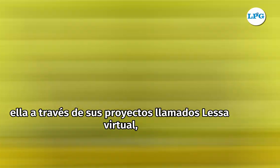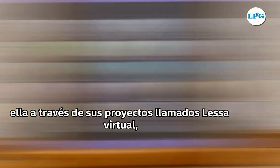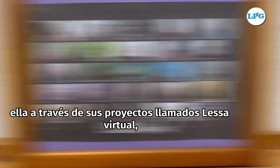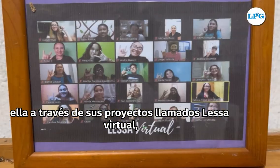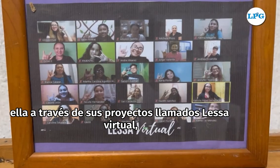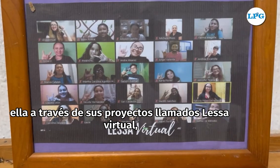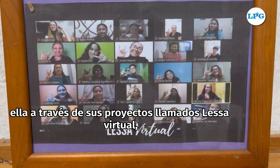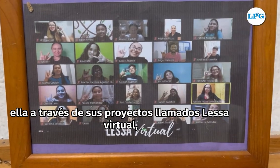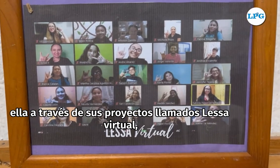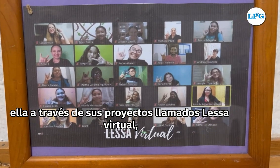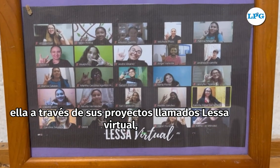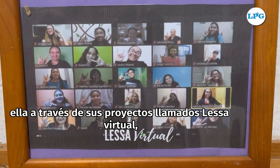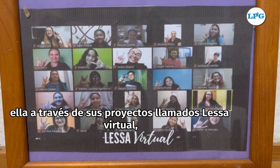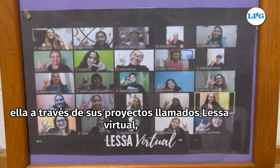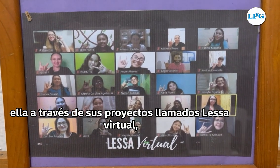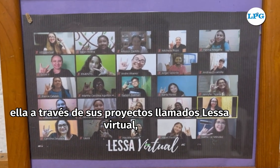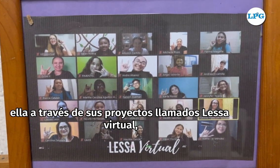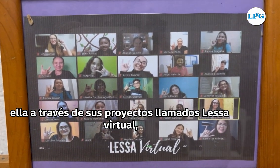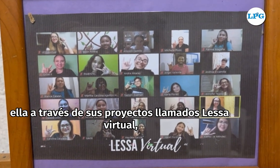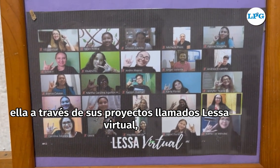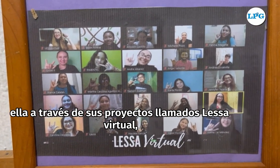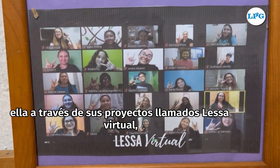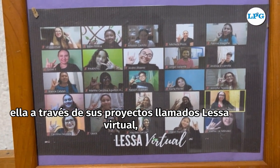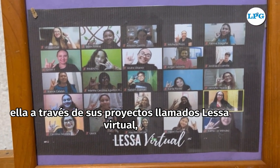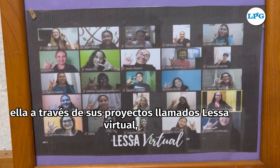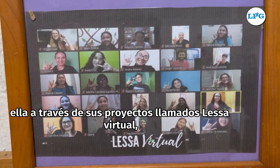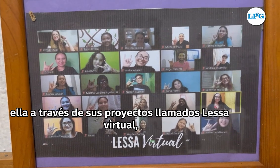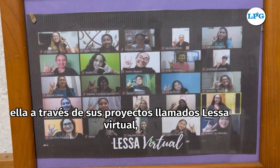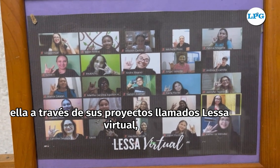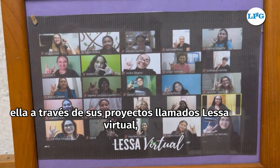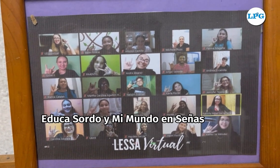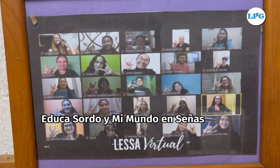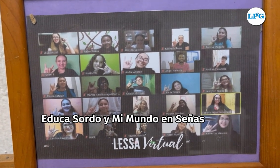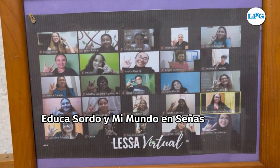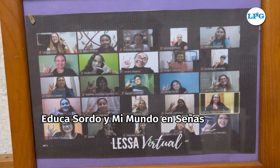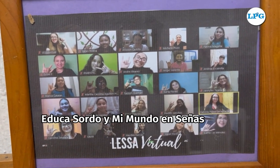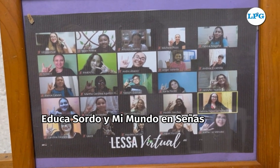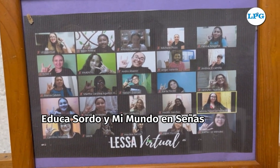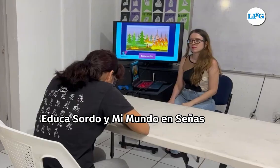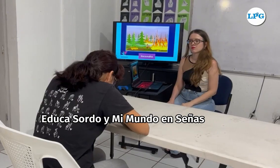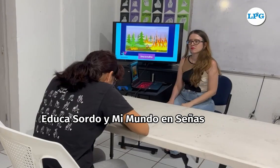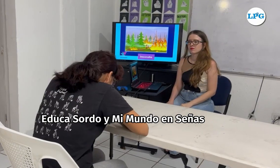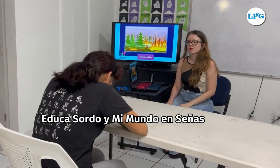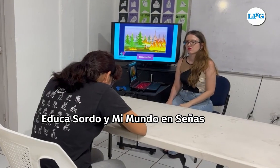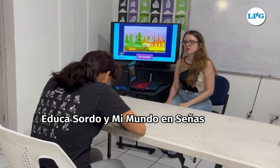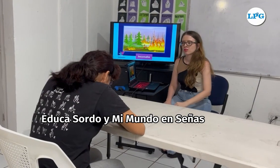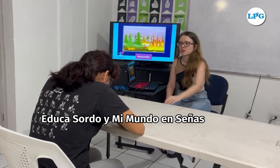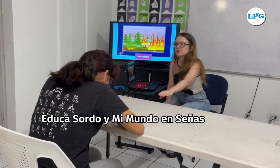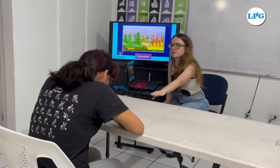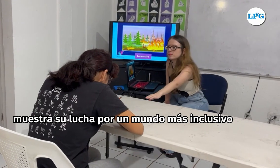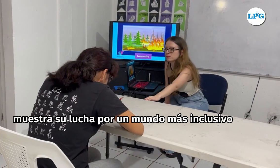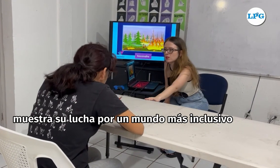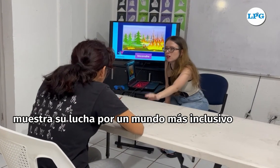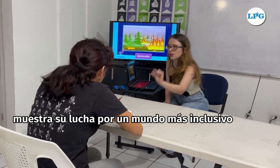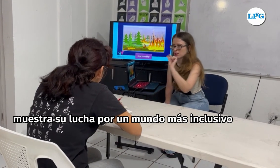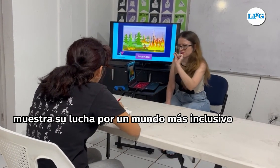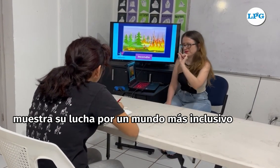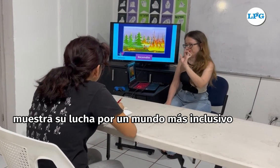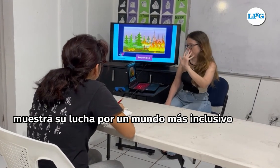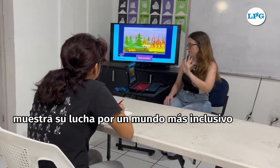Ella, a través de sus proyectos llamados Lesa Virtual, Educa Sordo y Mi Mundo en Señas, muestra su lucha por